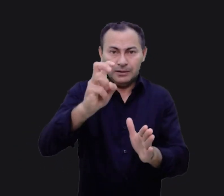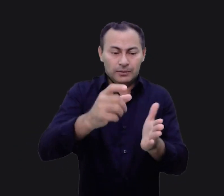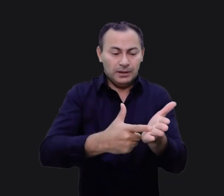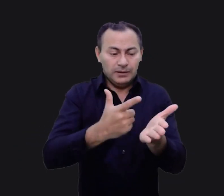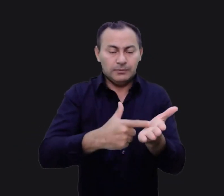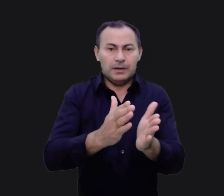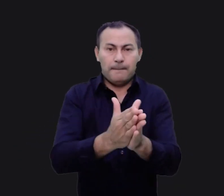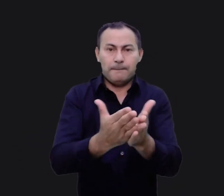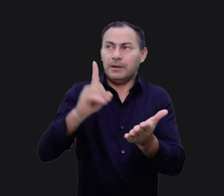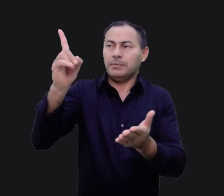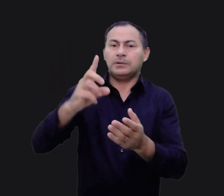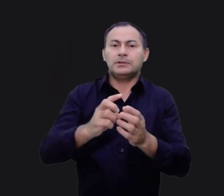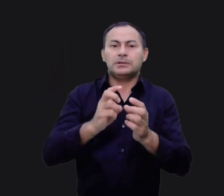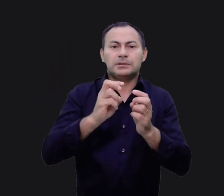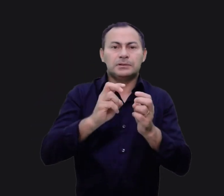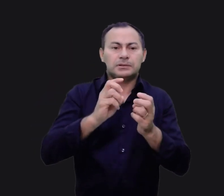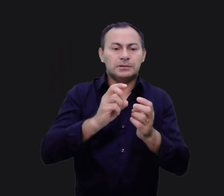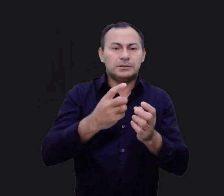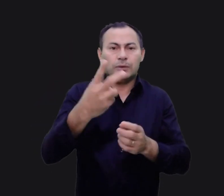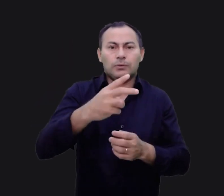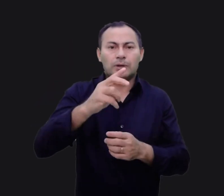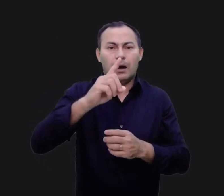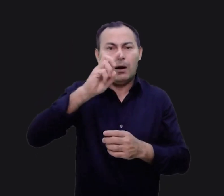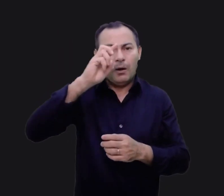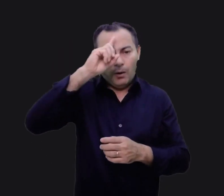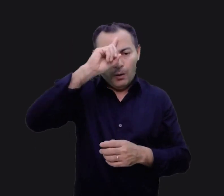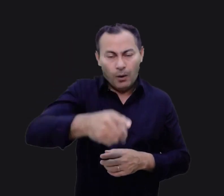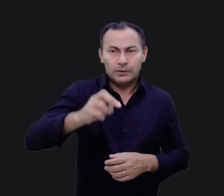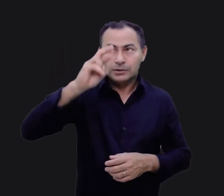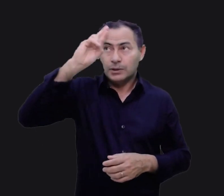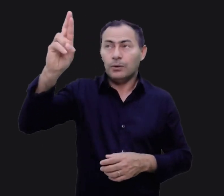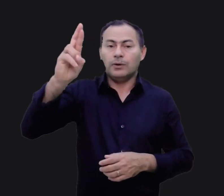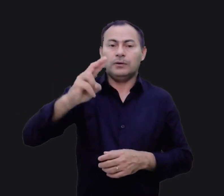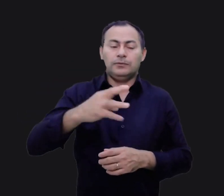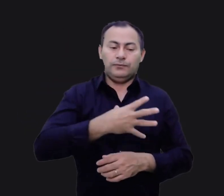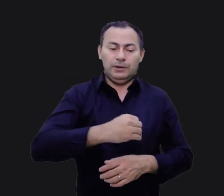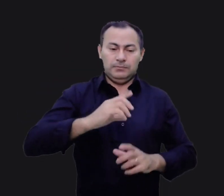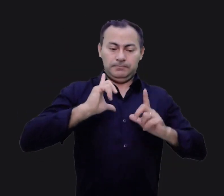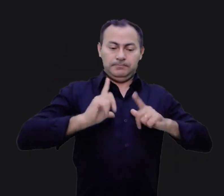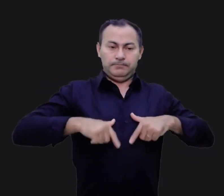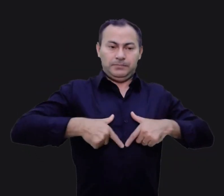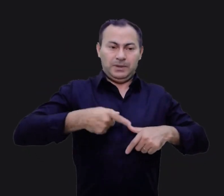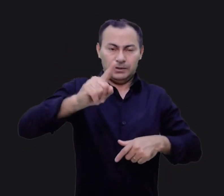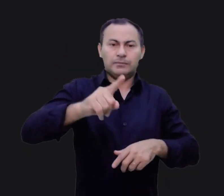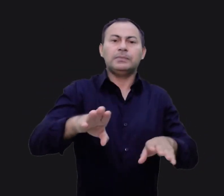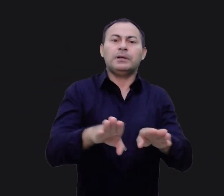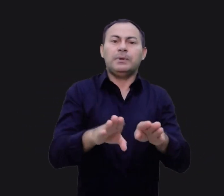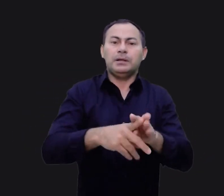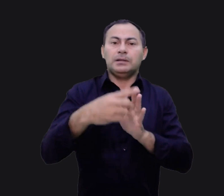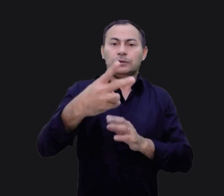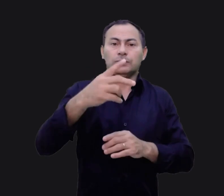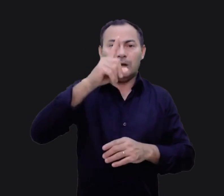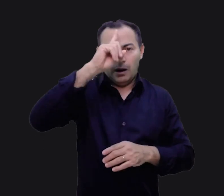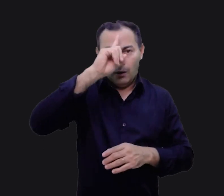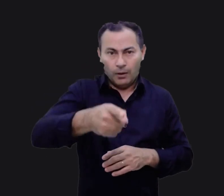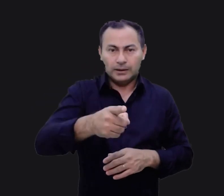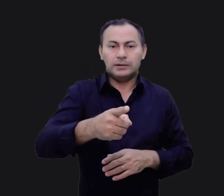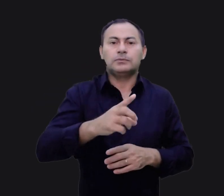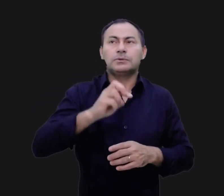sempre. Segundo a ordem do Senhor, os filhos de Israel seguiam viagem. E segundo a ordem do Senhor, paravam